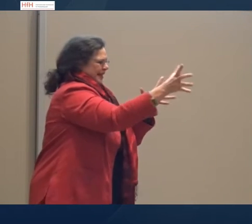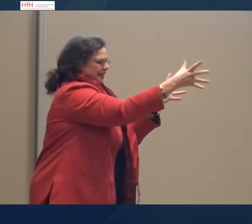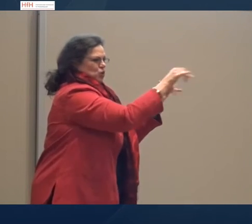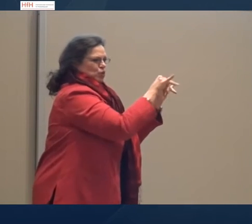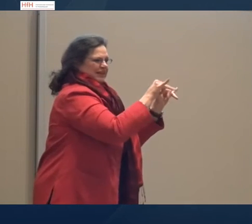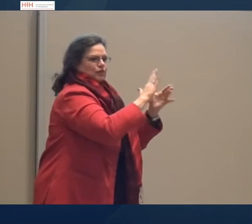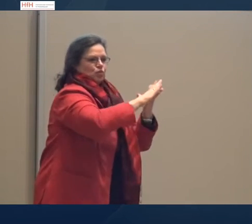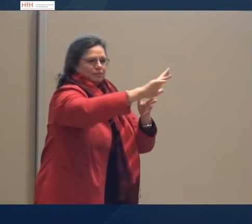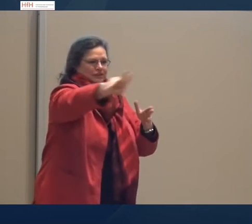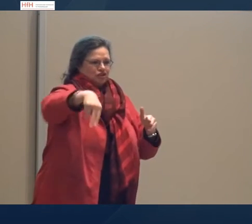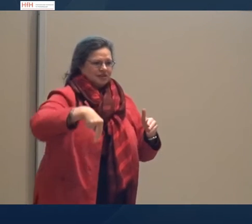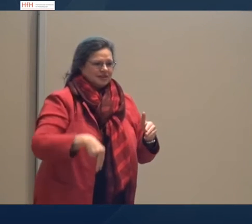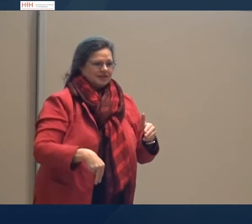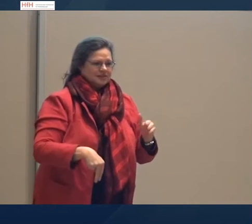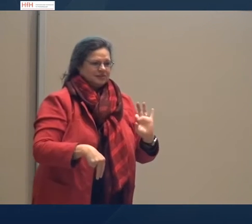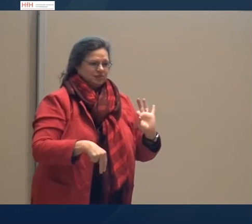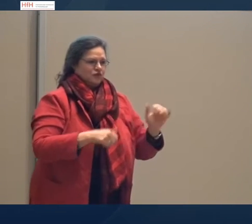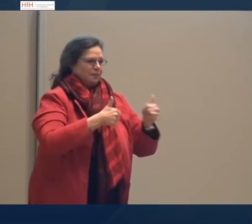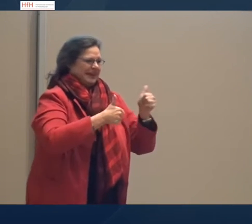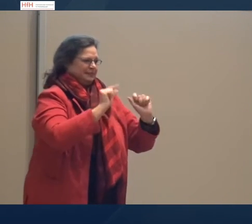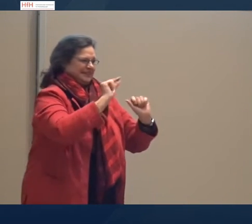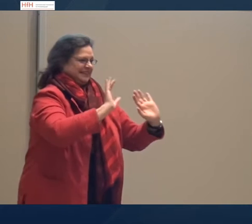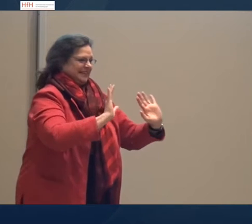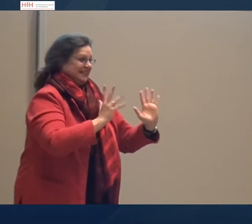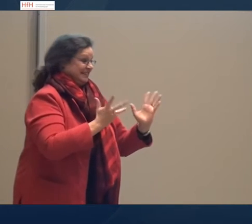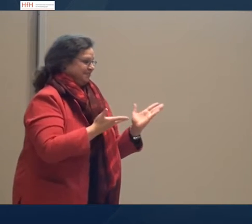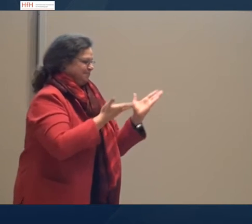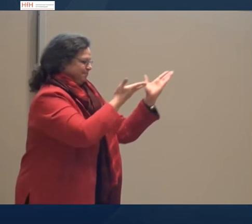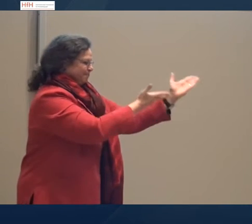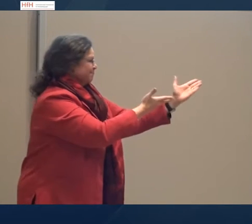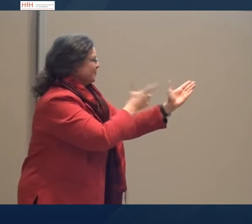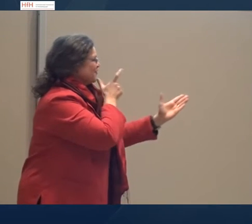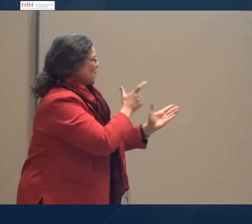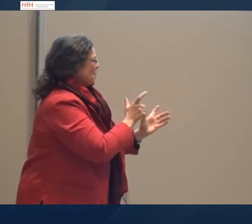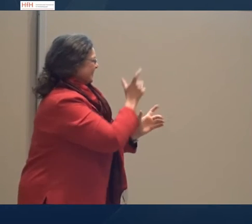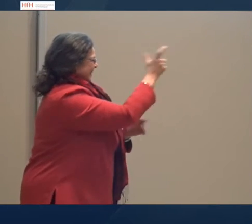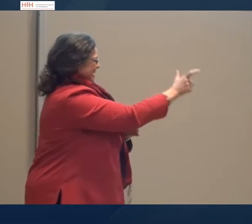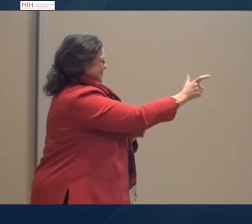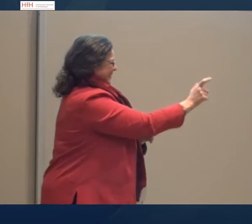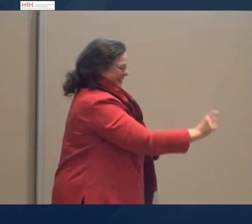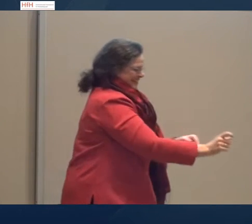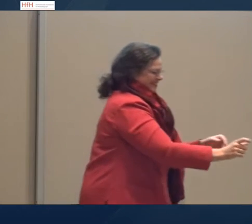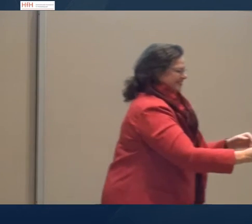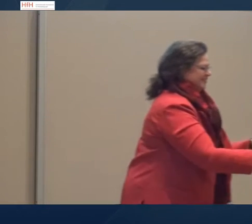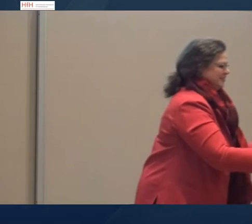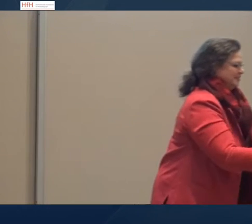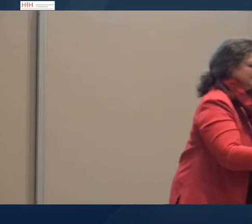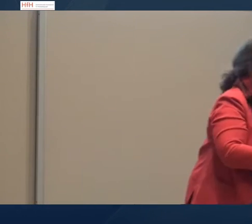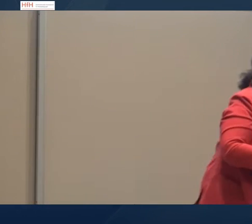Vielleicht braucht es eine kurze Umbauphase, dass wir die Dolmetscherinnen wieder auf der Bühne haben. Das alles funktioniert